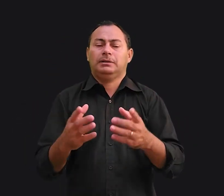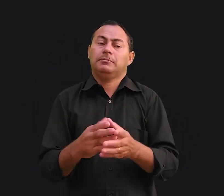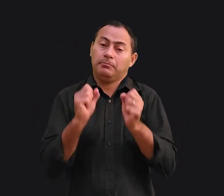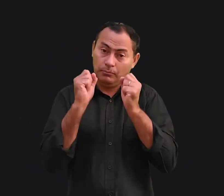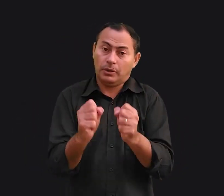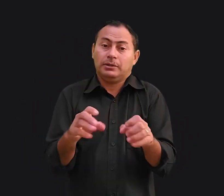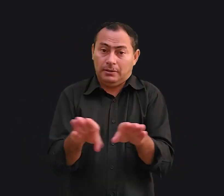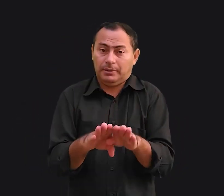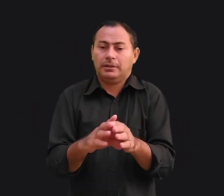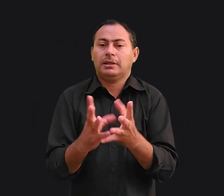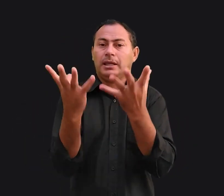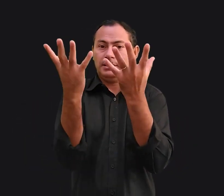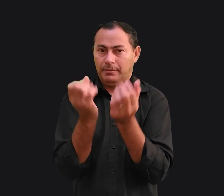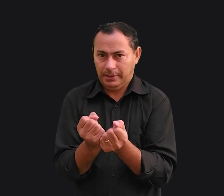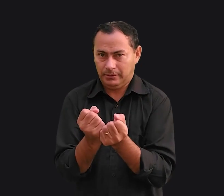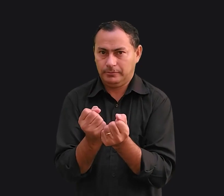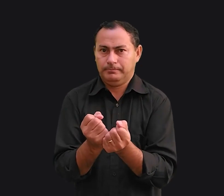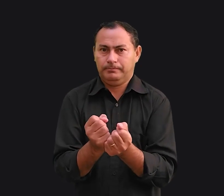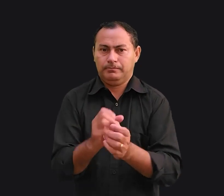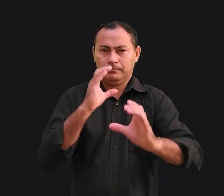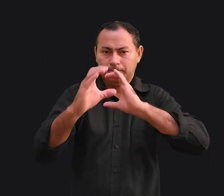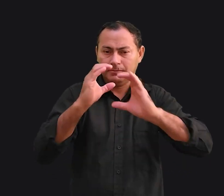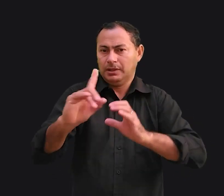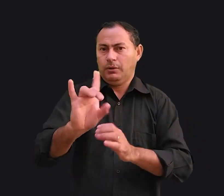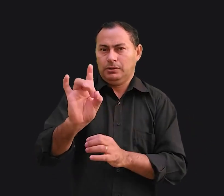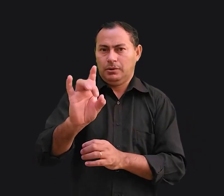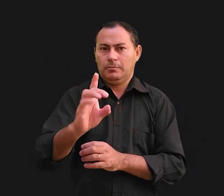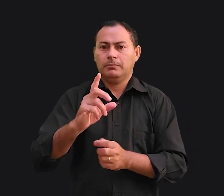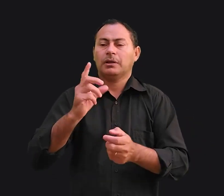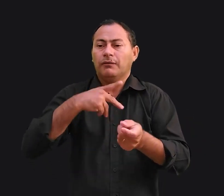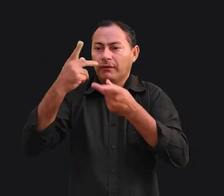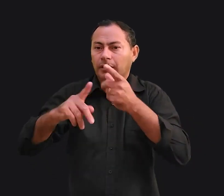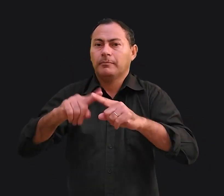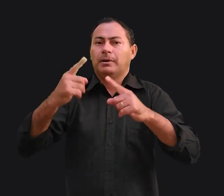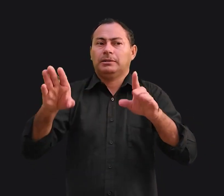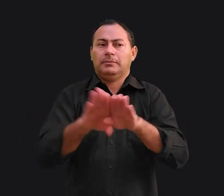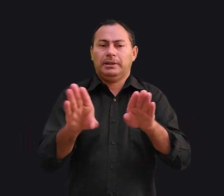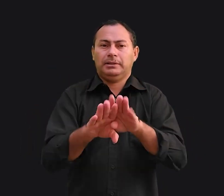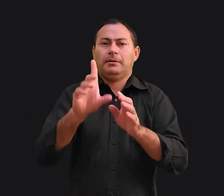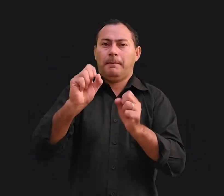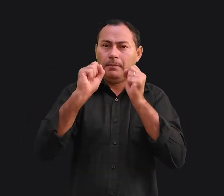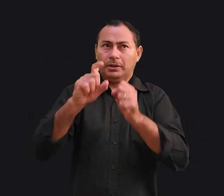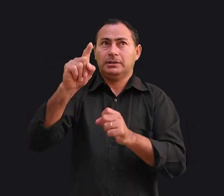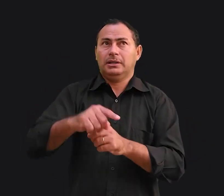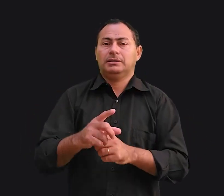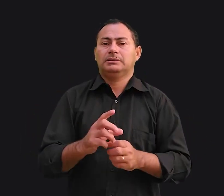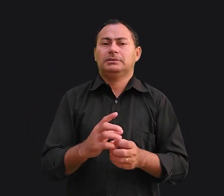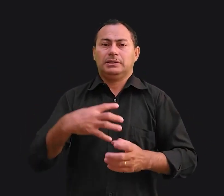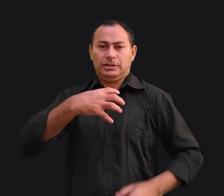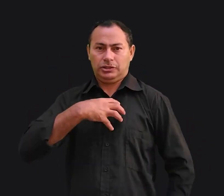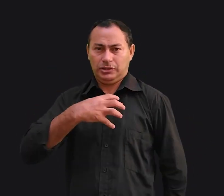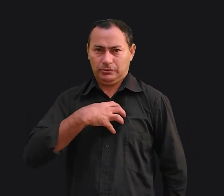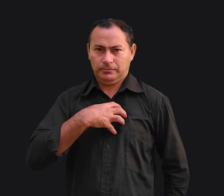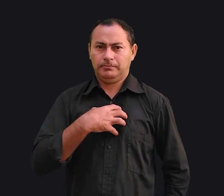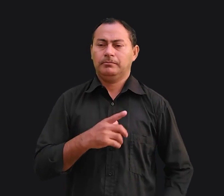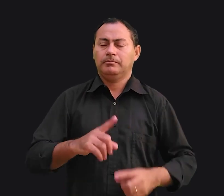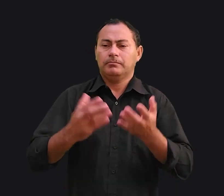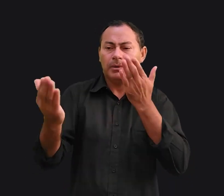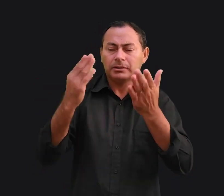pode ser também o que é recebido. Comunicação não é só o que foi dito, mas também pode ser o que foi sentido, baseado nos